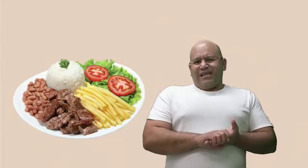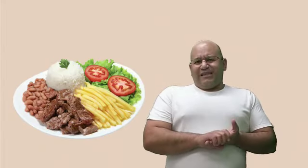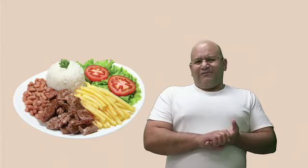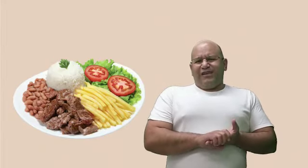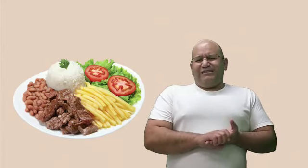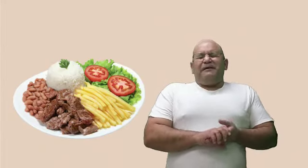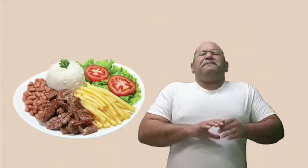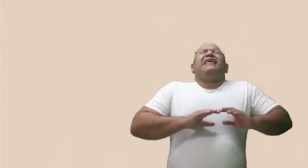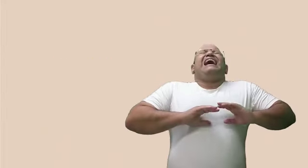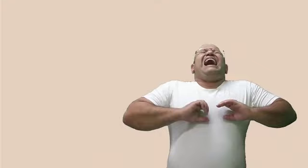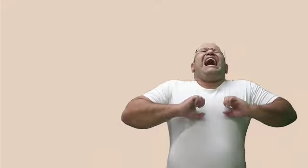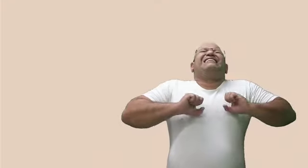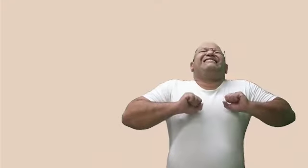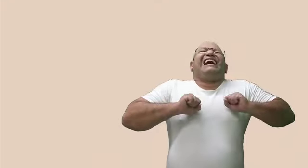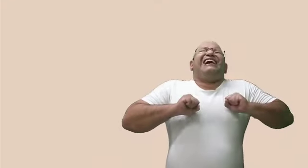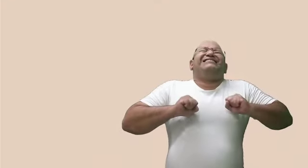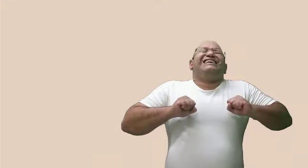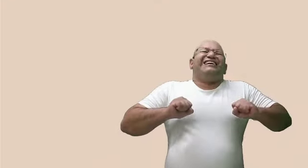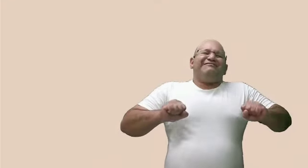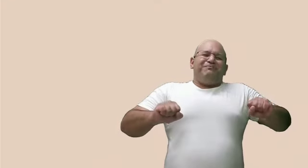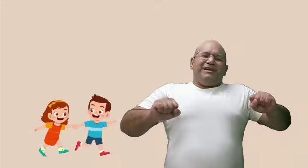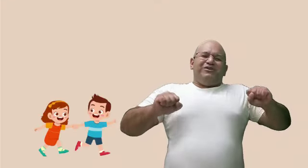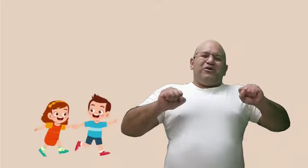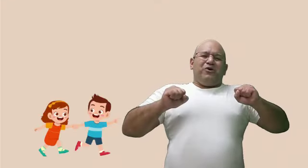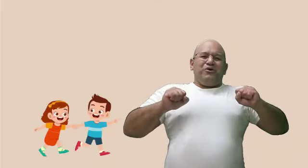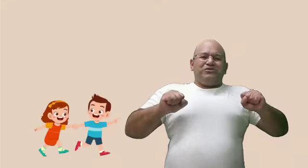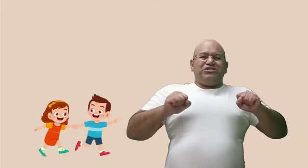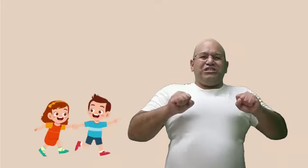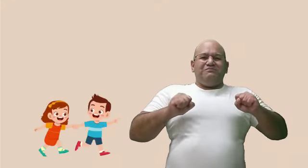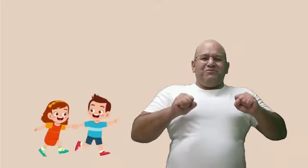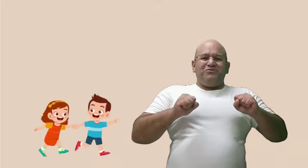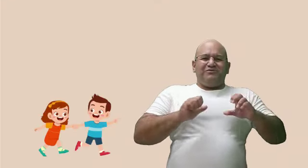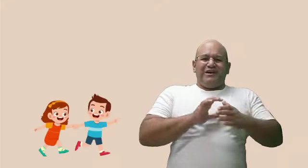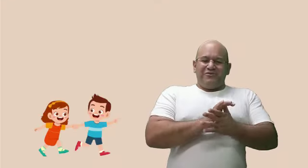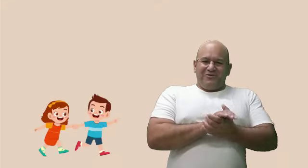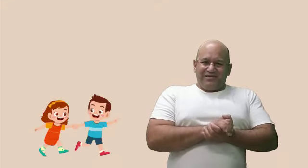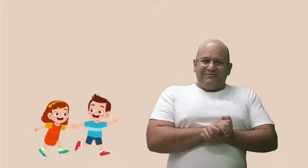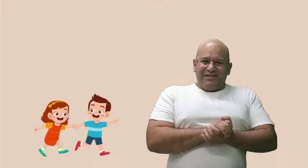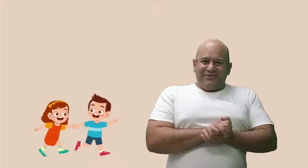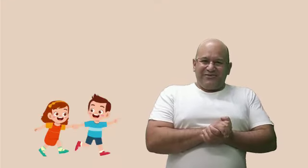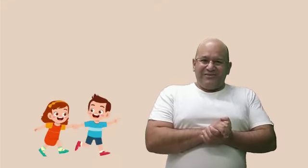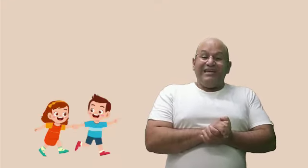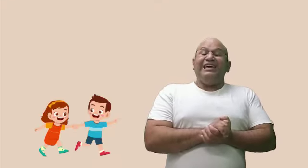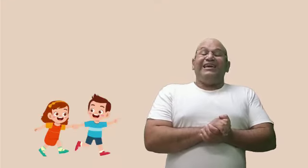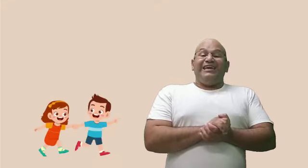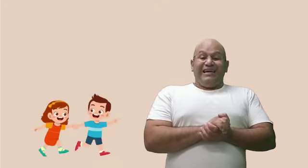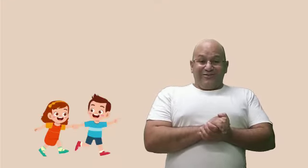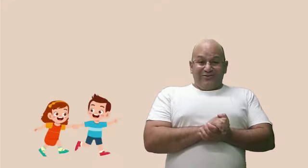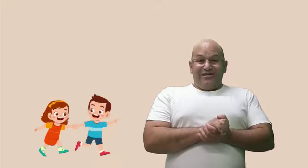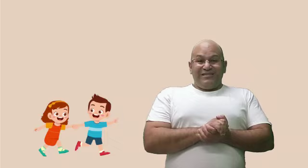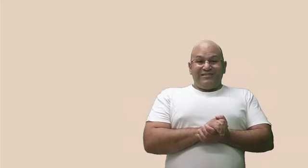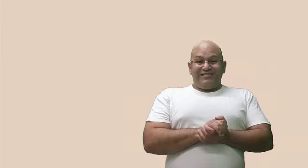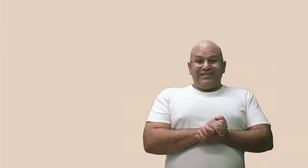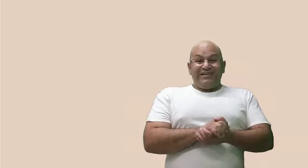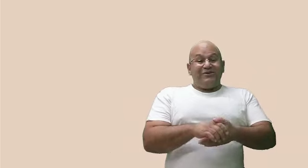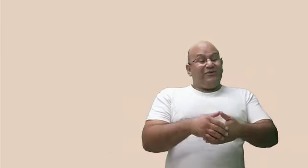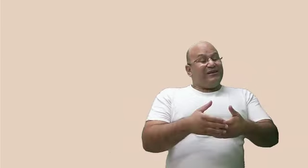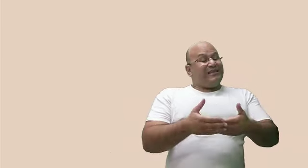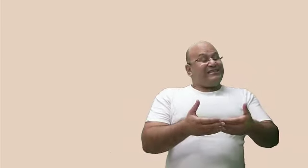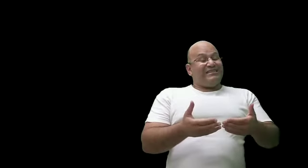batata frita. À tarde, ela brincou de montão com os amigos. E à noite, quando a